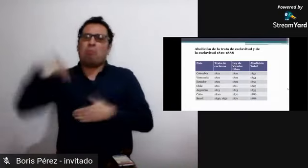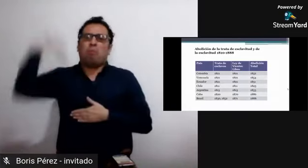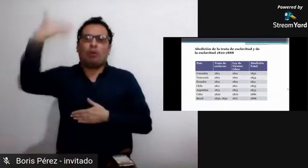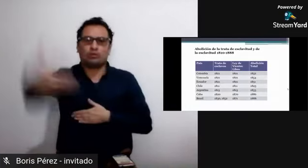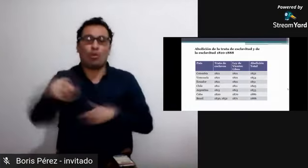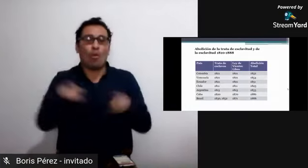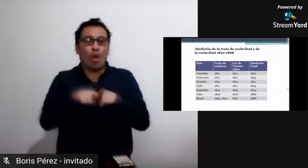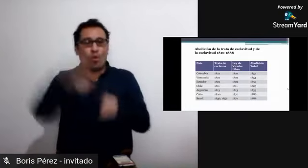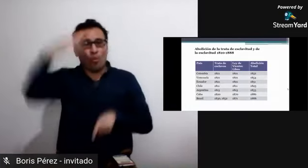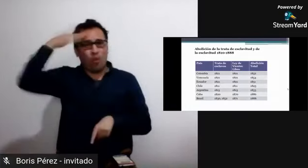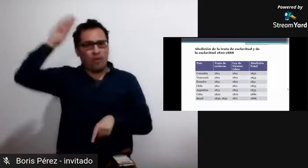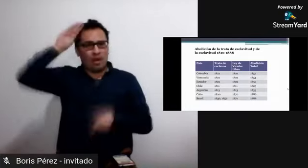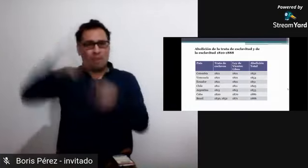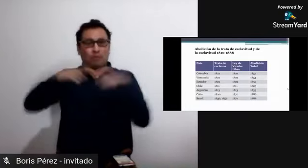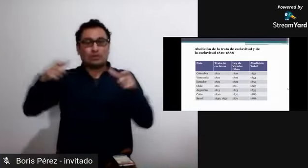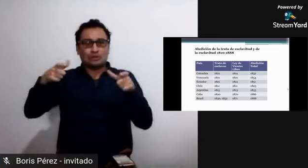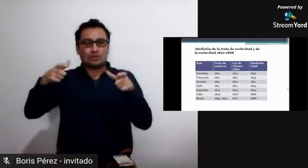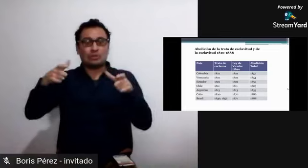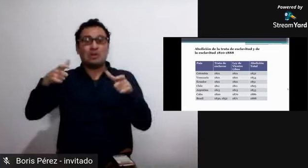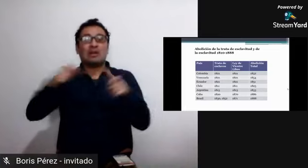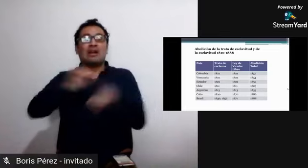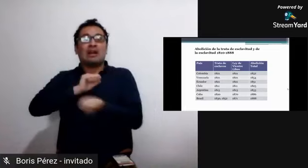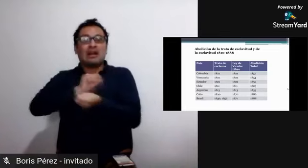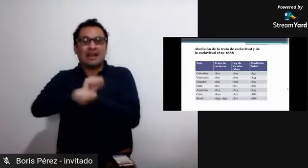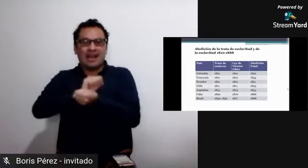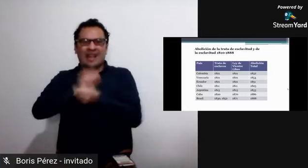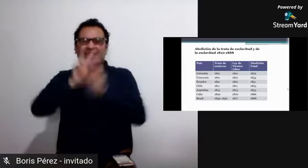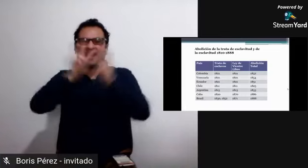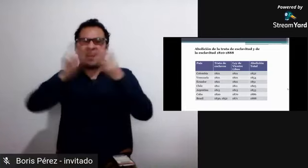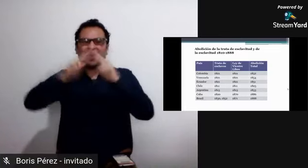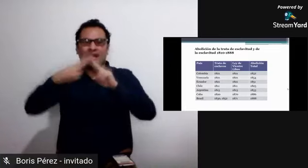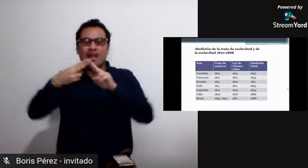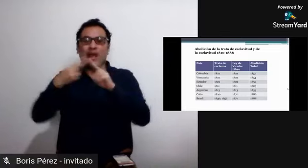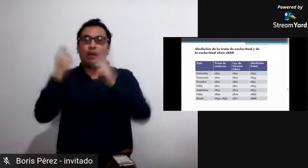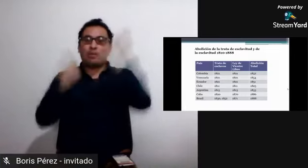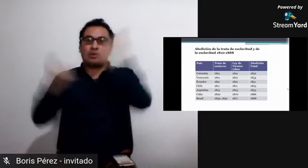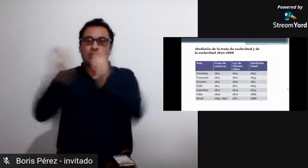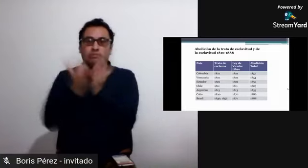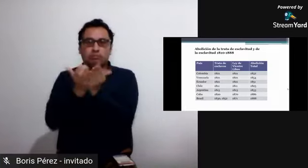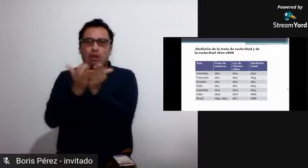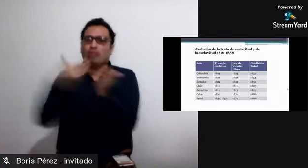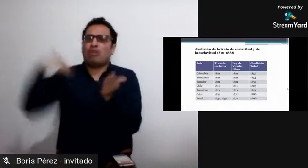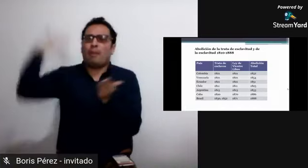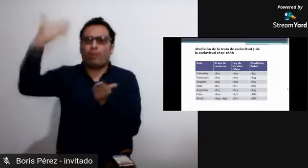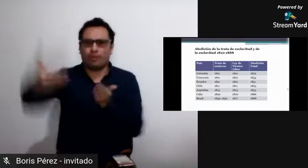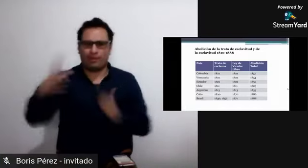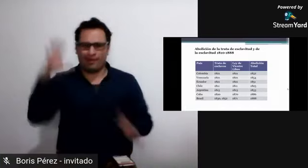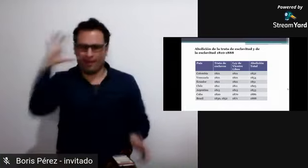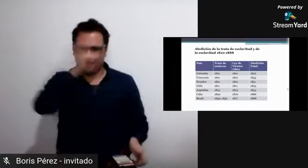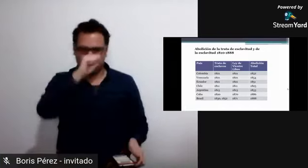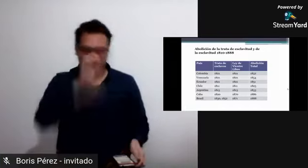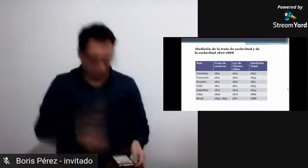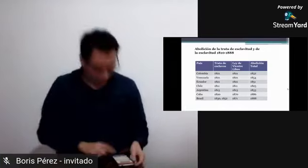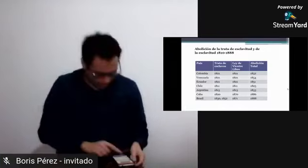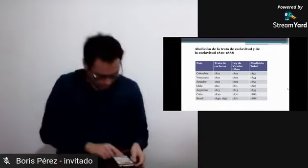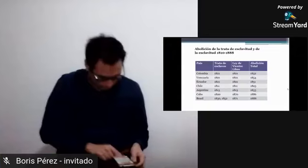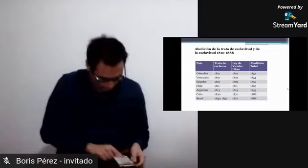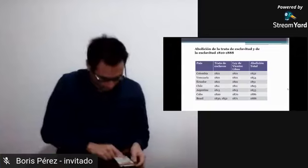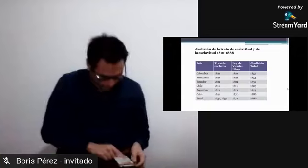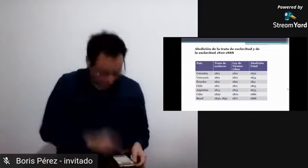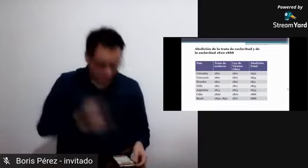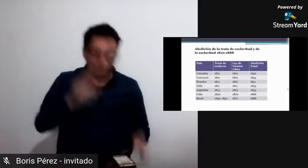libertad. Y en la siguiente columna vemos entonces ya cómo se da todo el tema de abolición total de la